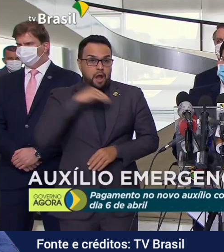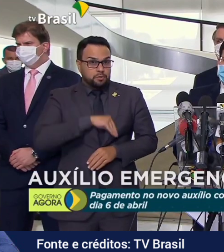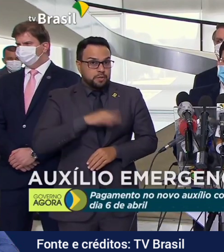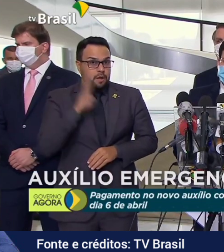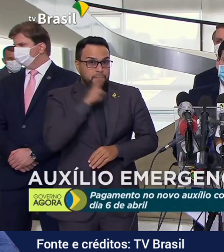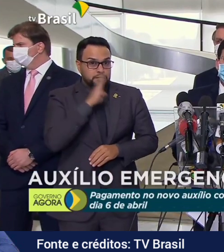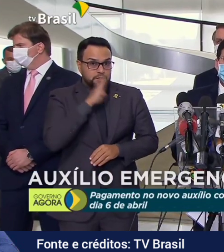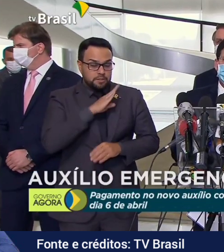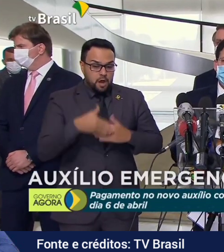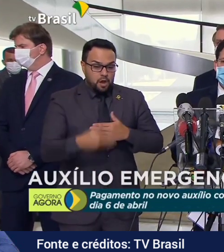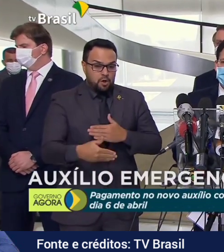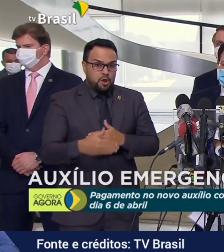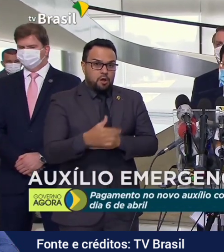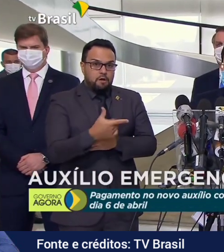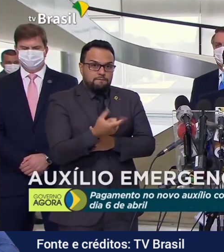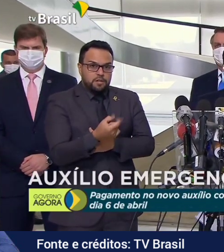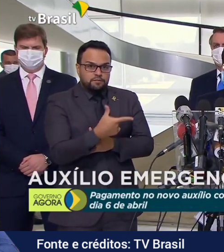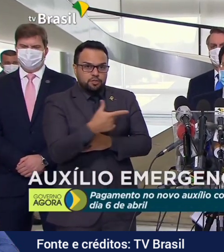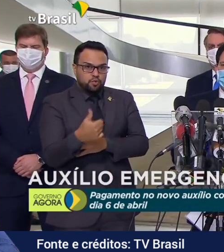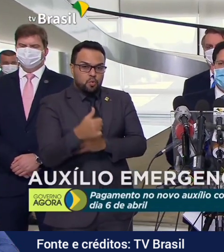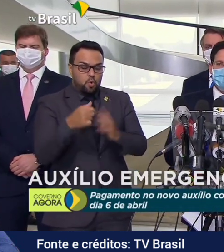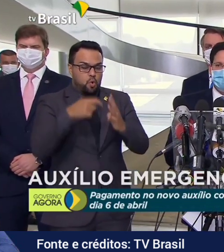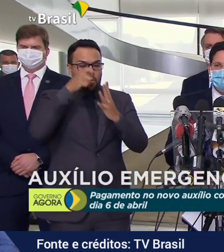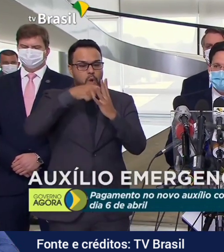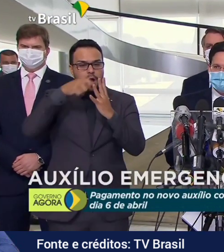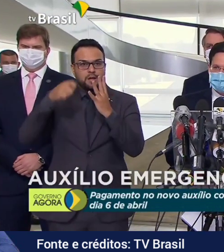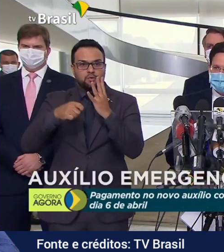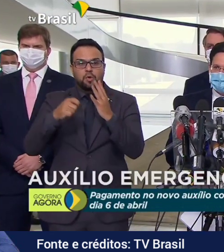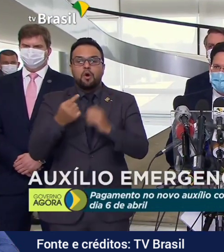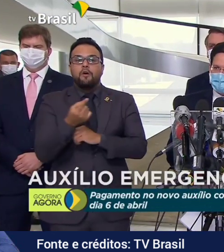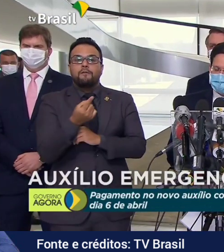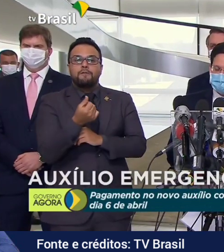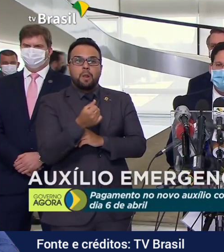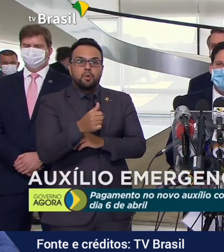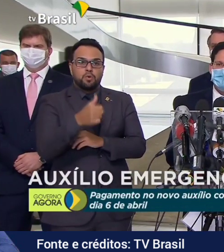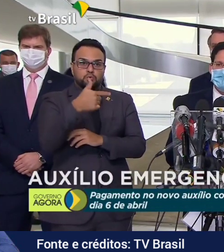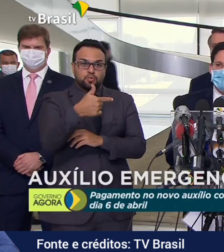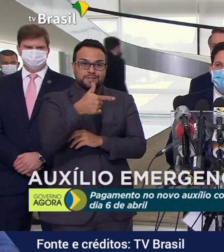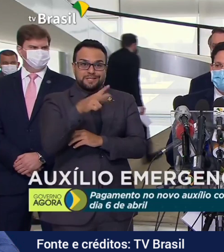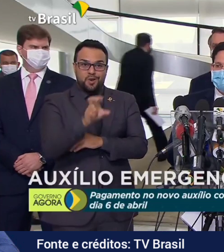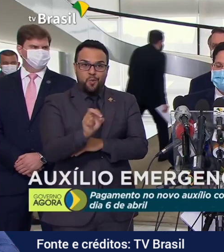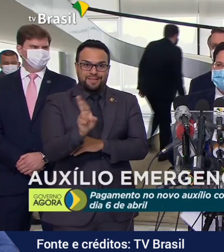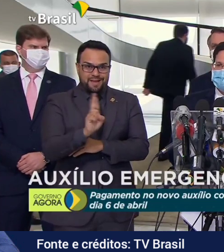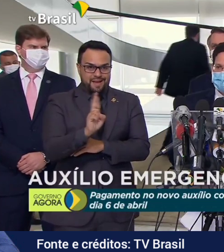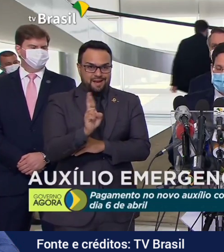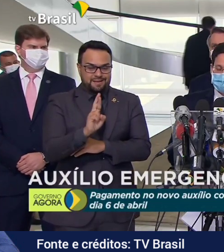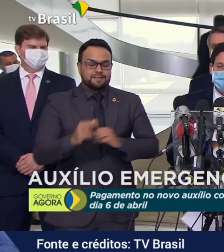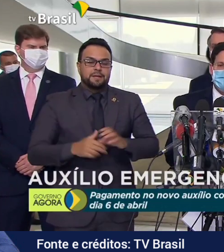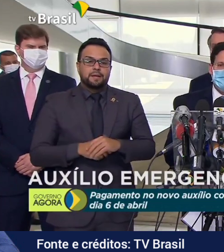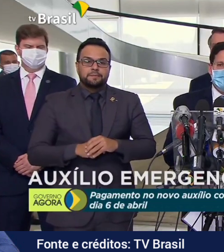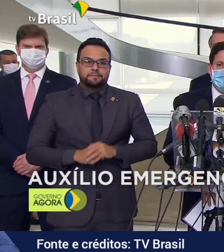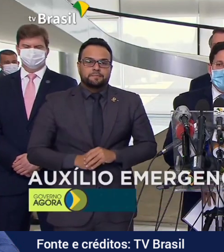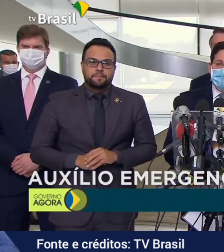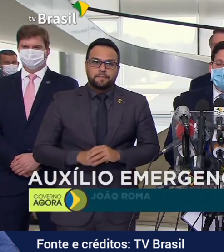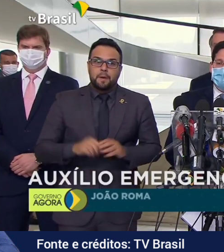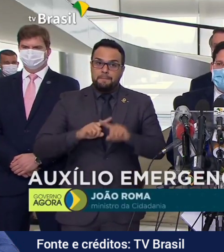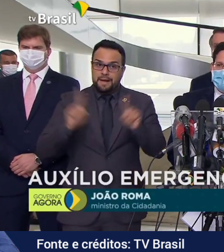esse ano, em quatro parcelas, terá o valor de R$ 250, com duas exceções.